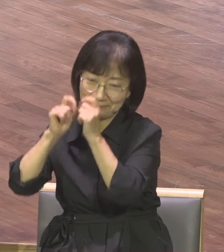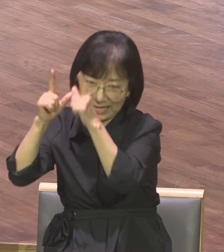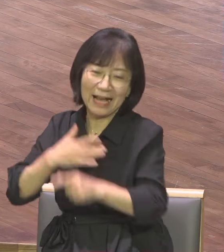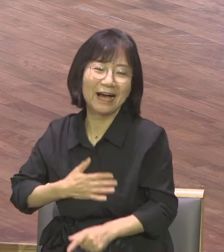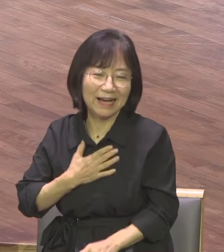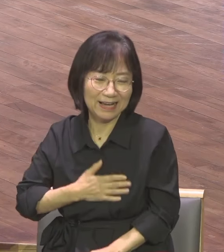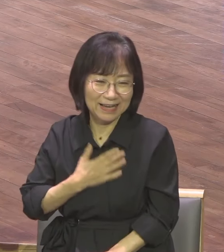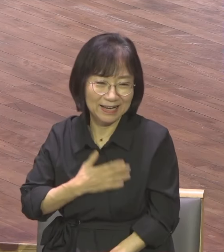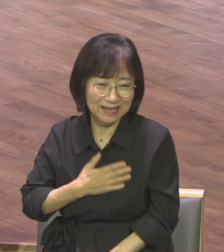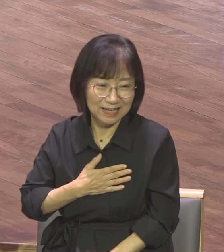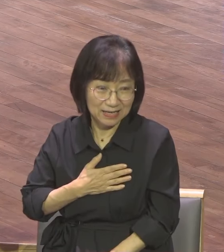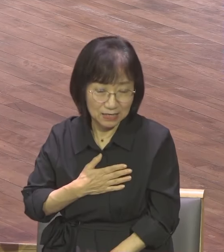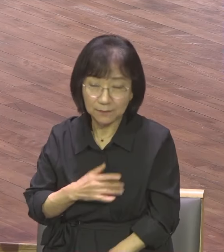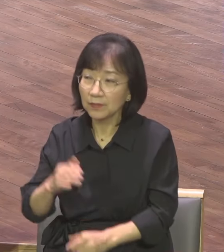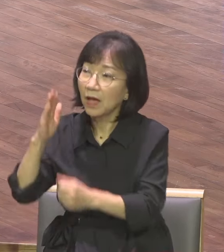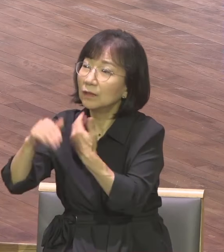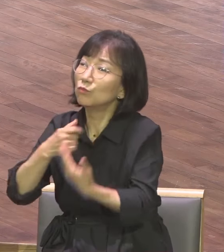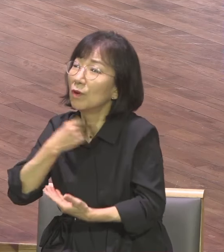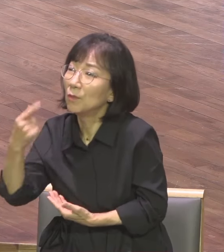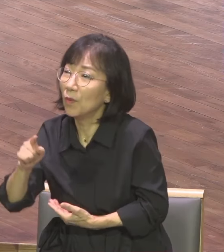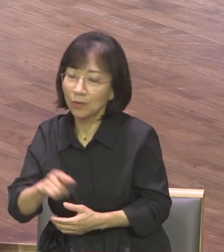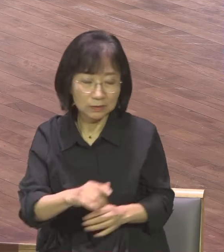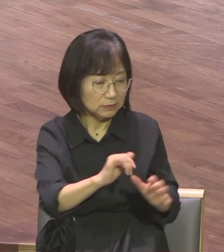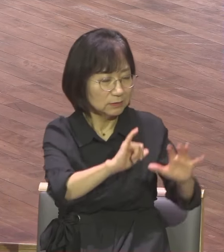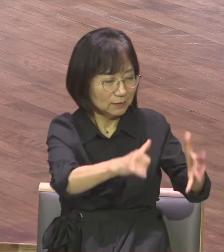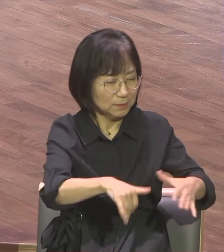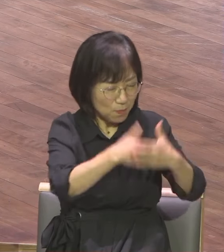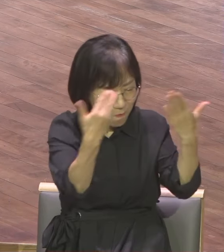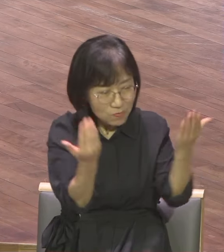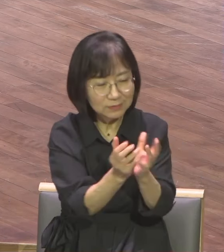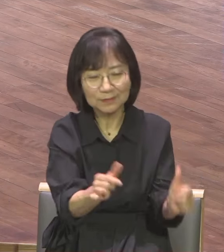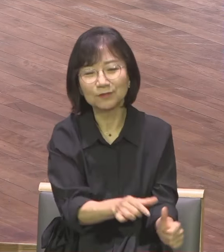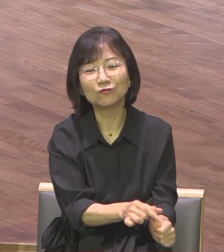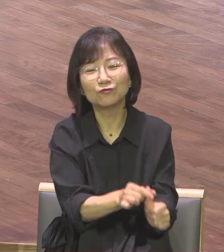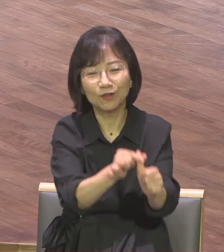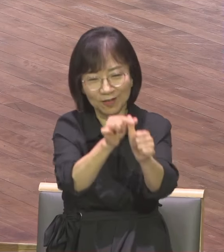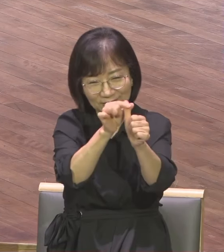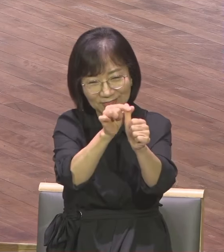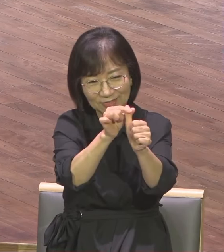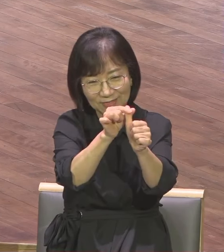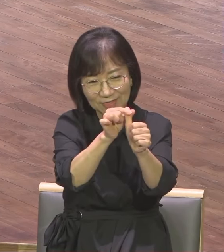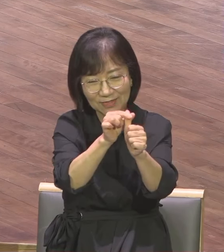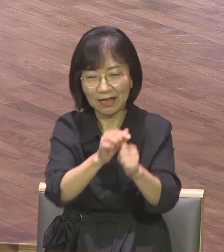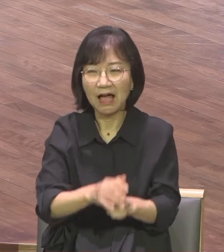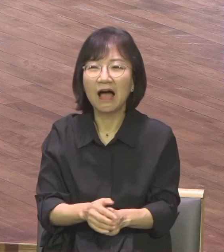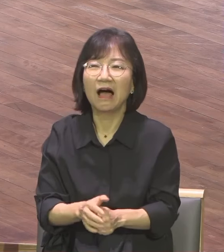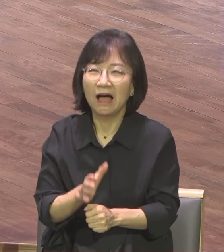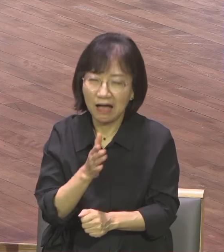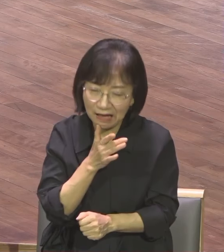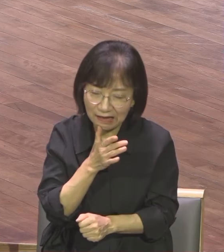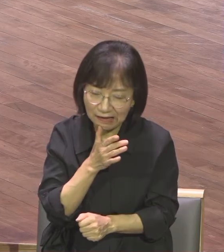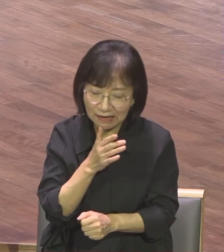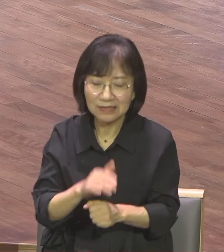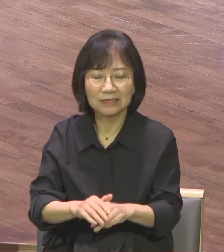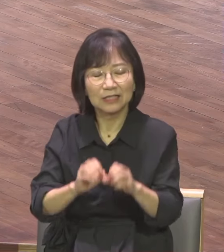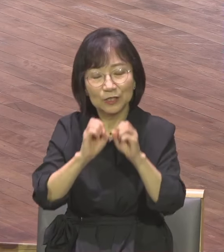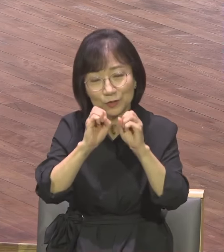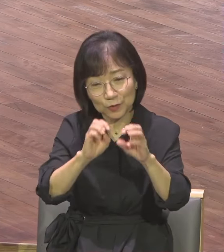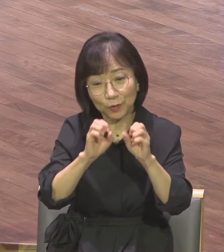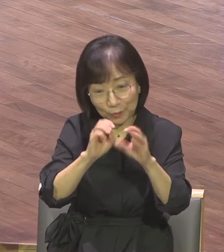사람이 구원 받는 겁니다 하나님의 사람만이 전두를 알고 하나님의 사람만이 성교를 하는